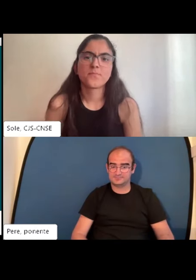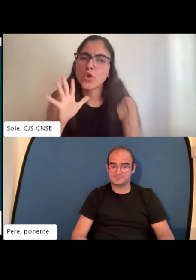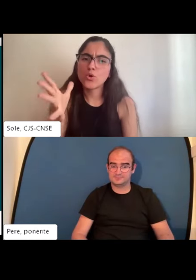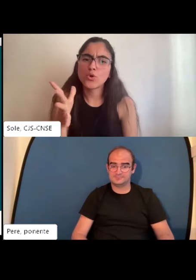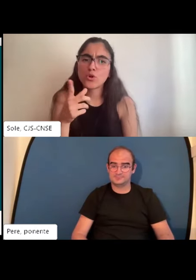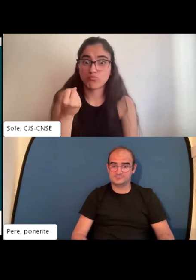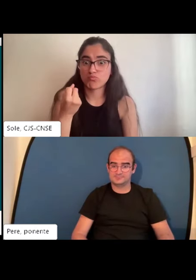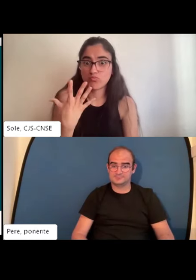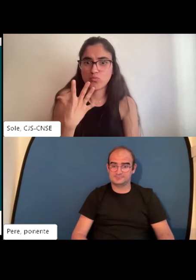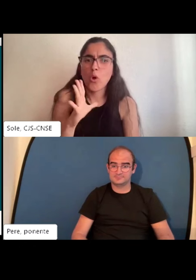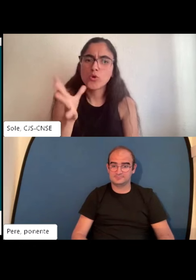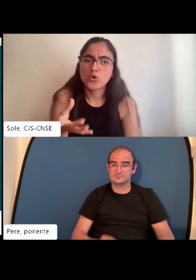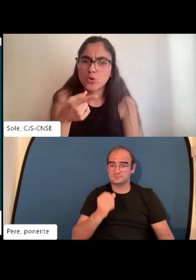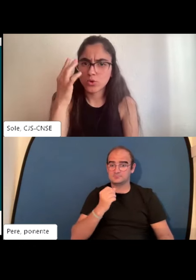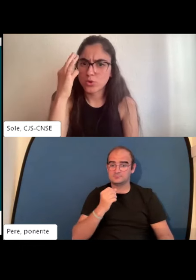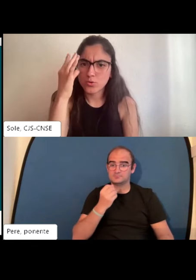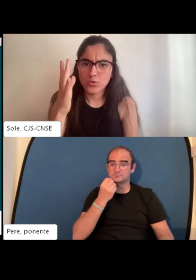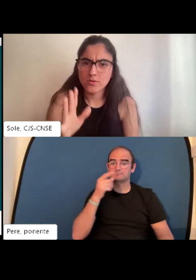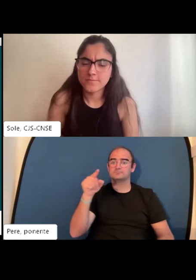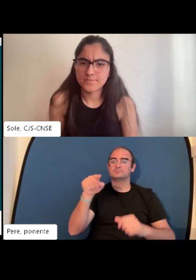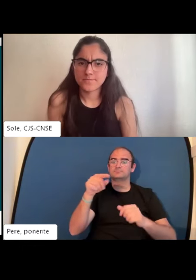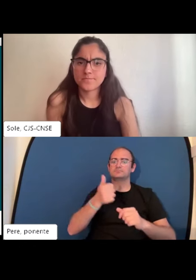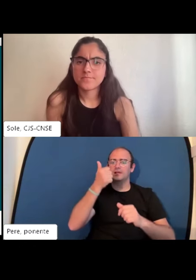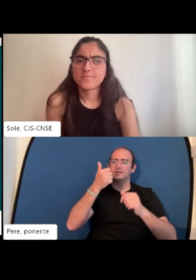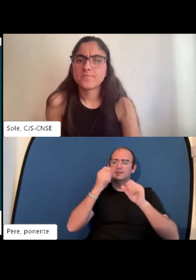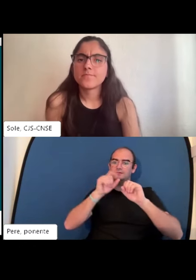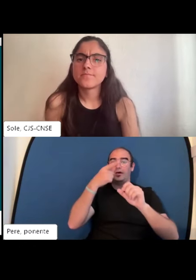eso es ¿y por qué?